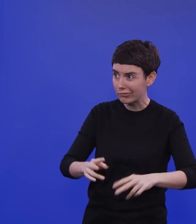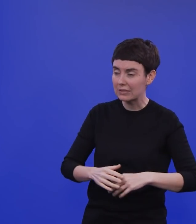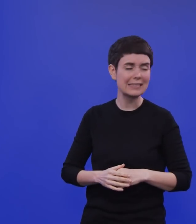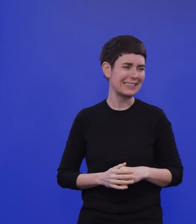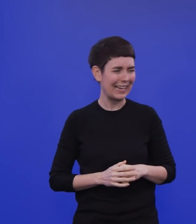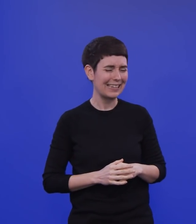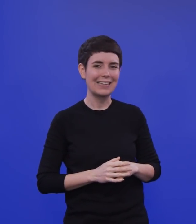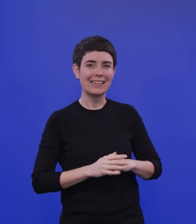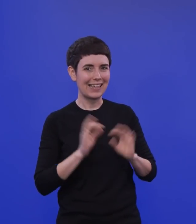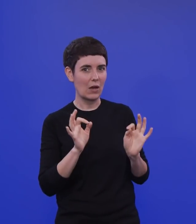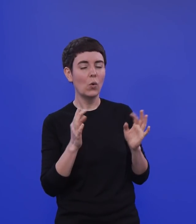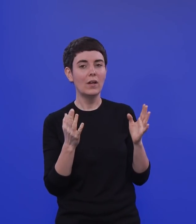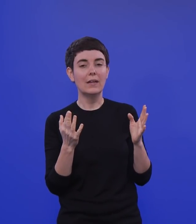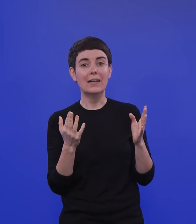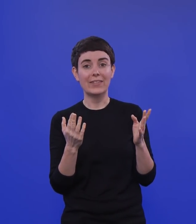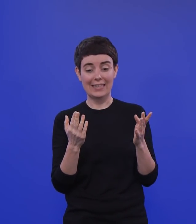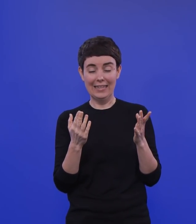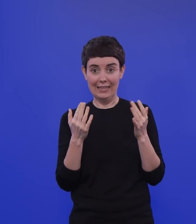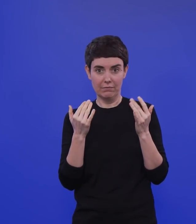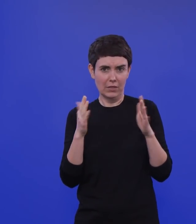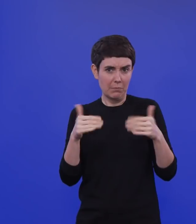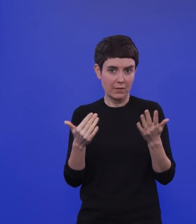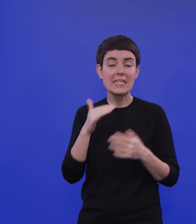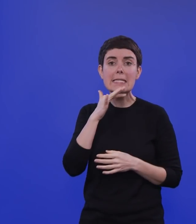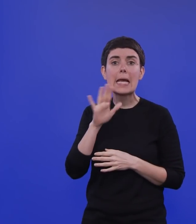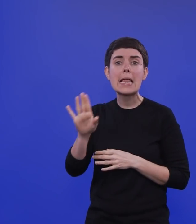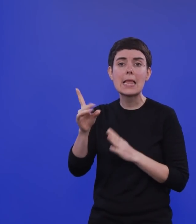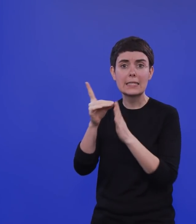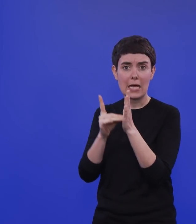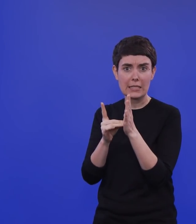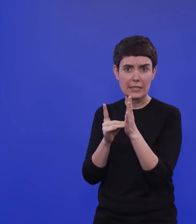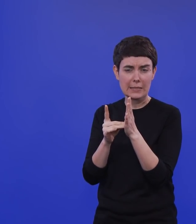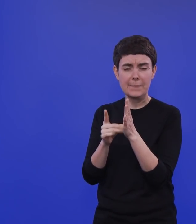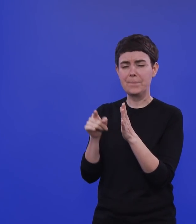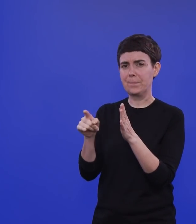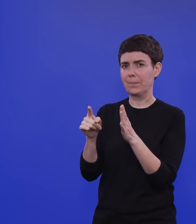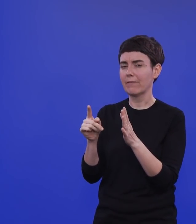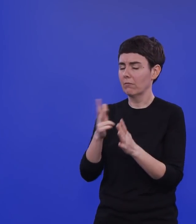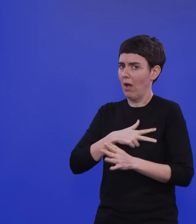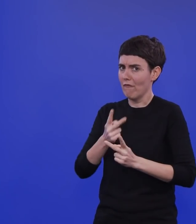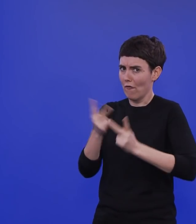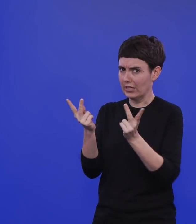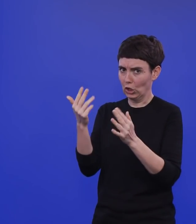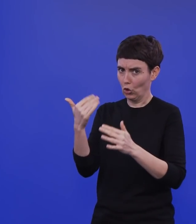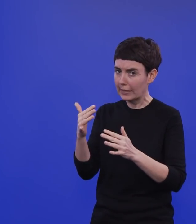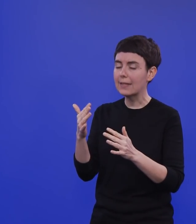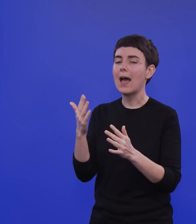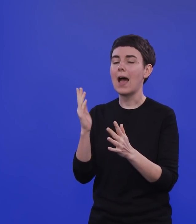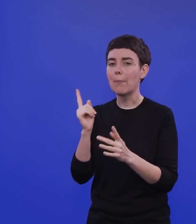Tagen. Da gibt es ganz frühe Anfangsdaten aus Israel. Die sind noch gar nicht so richtig publiziert, aber sie sind doch schon von Wissenschaftlern